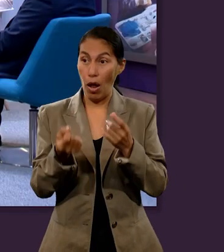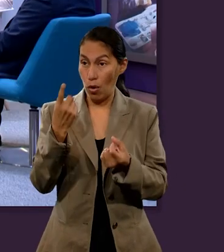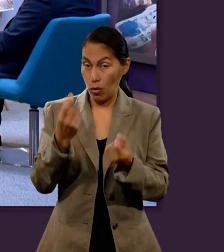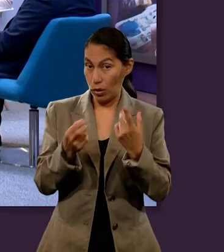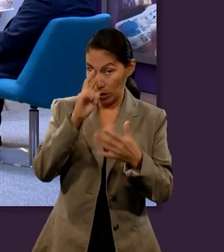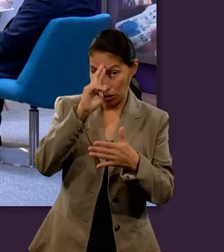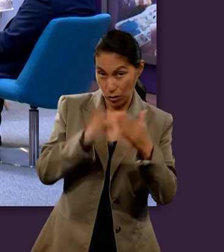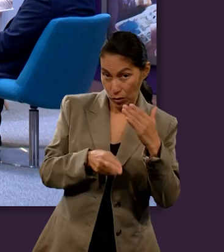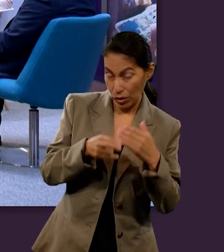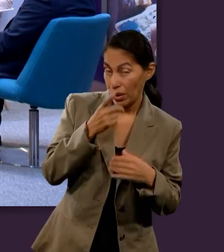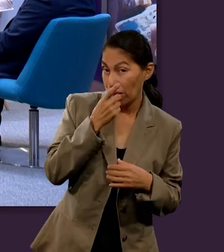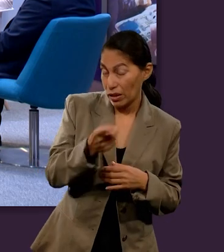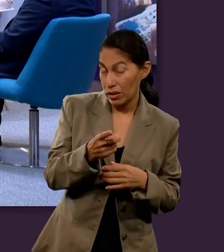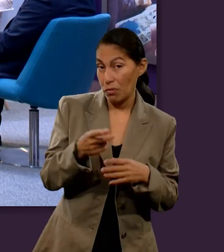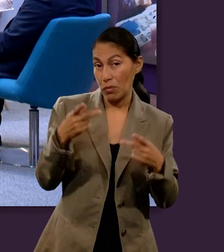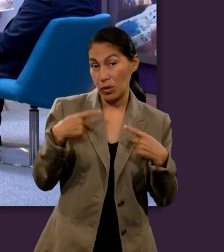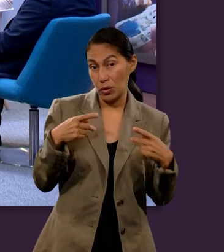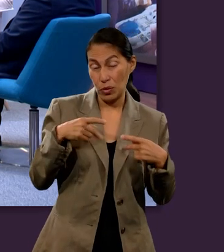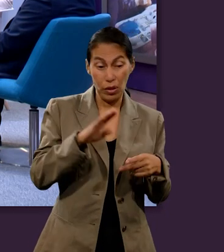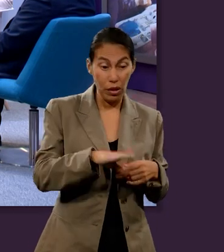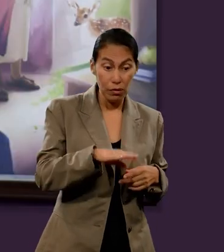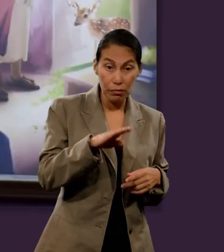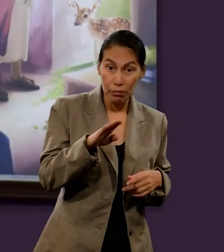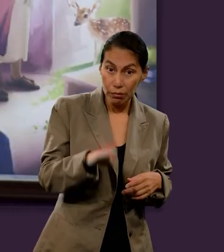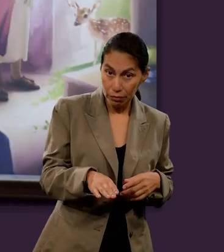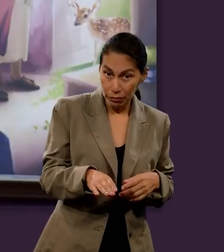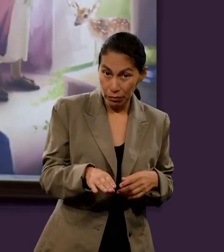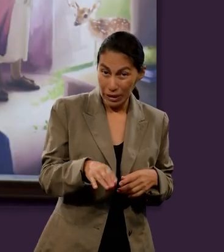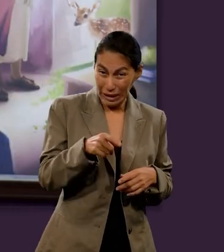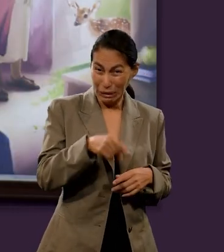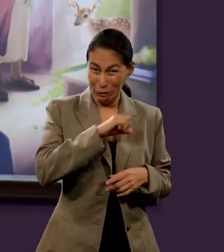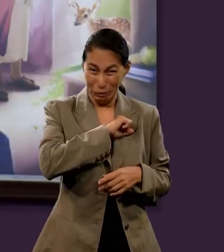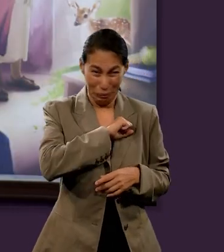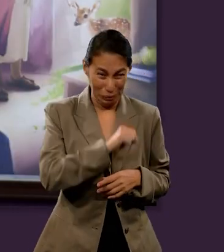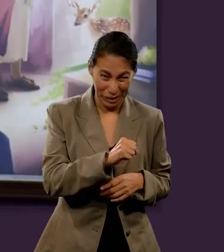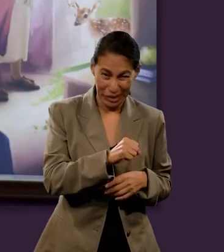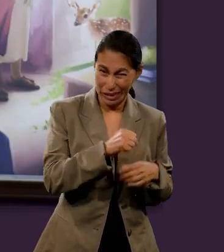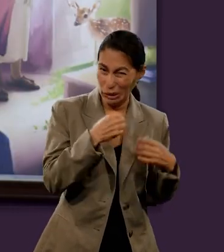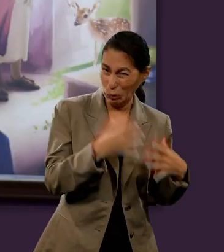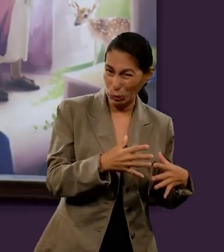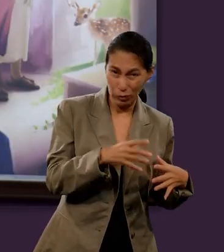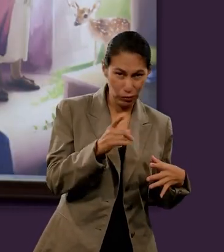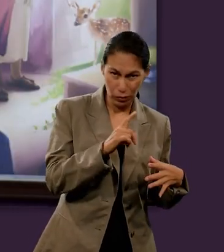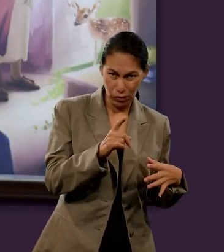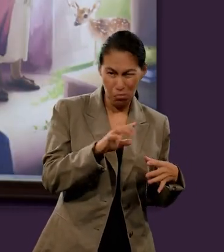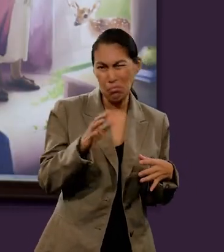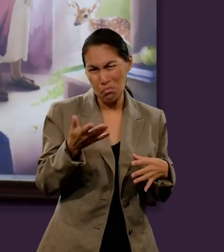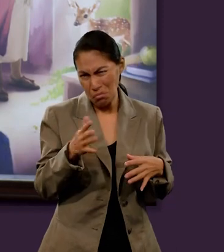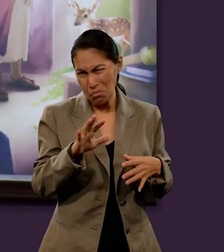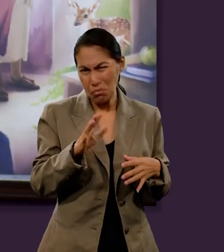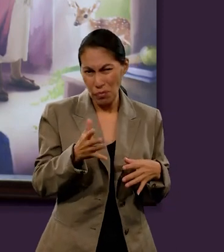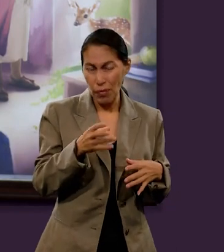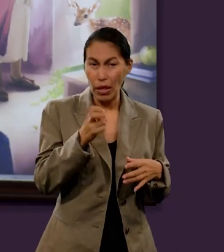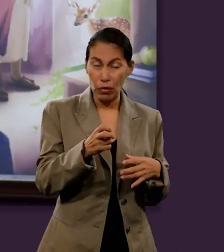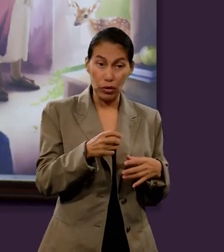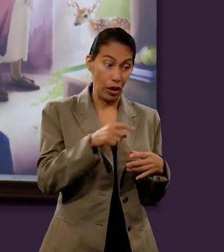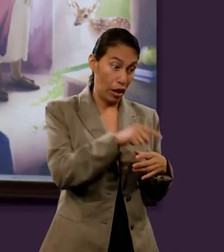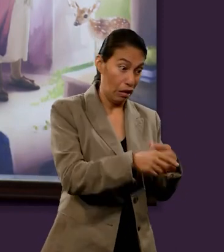que enseñan que si la persona murió y no fue muy, muy mala, entonces no merece de una vez